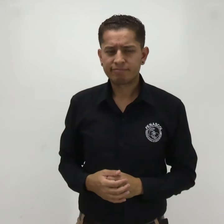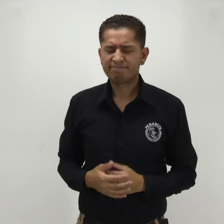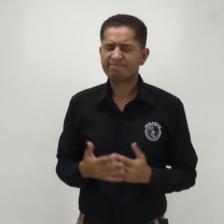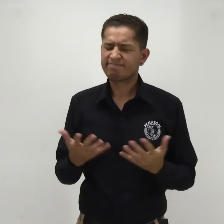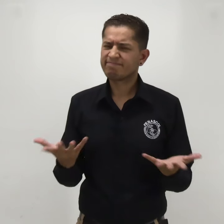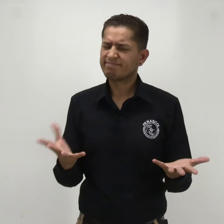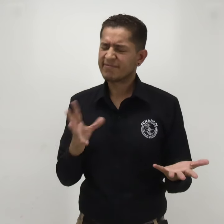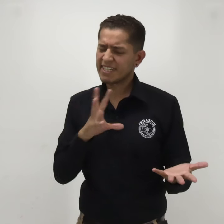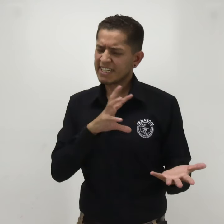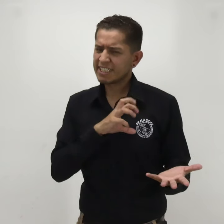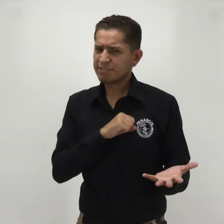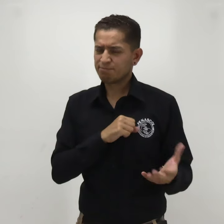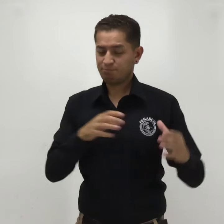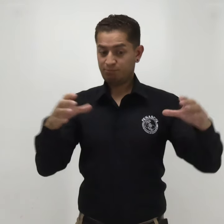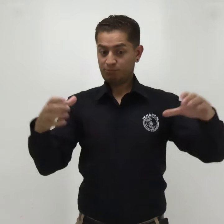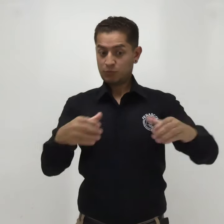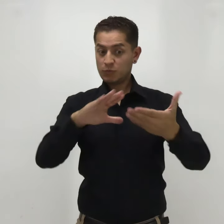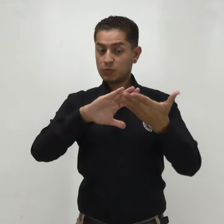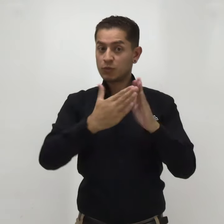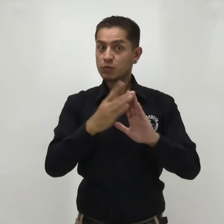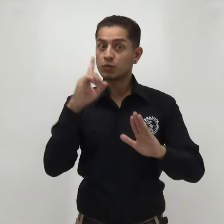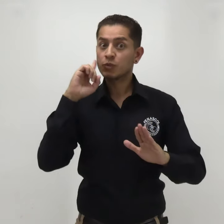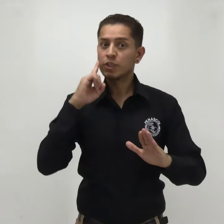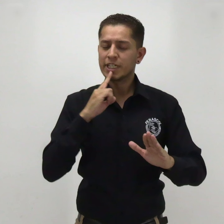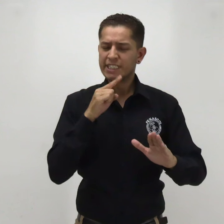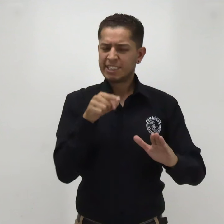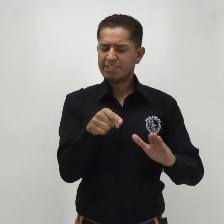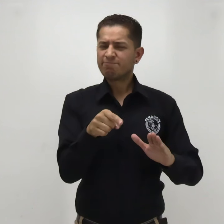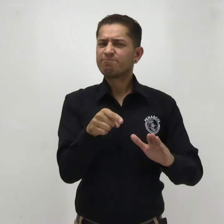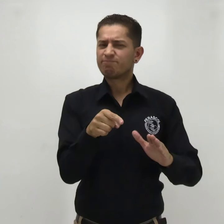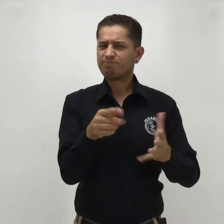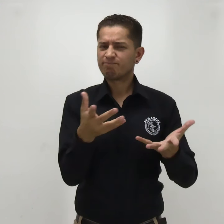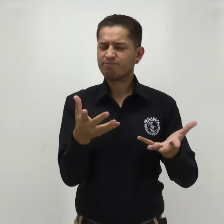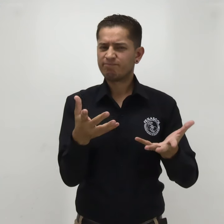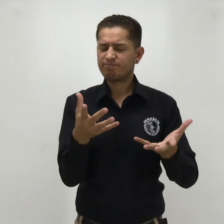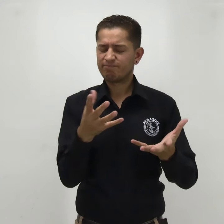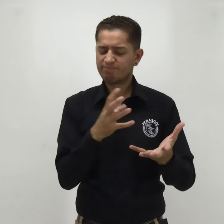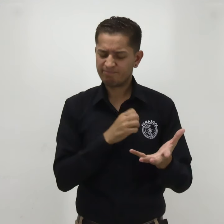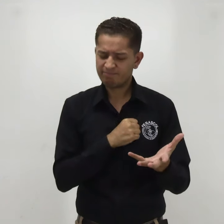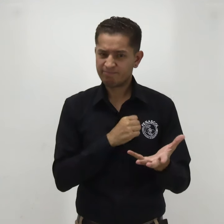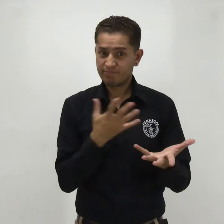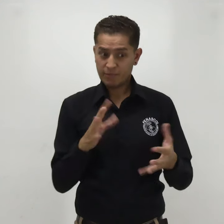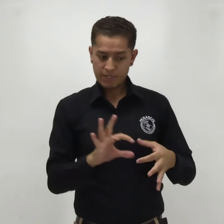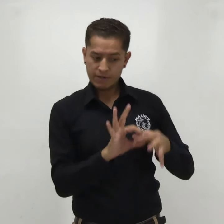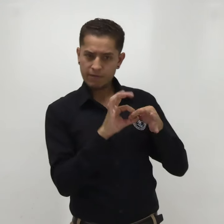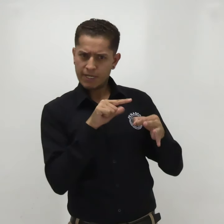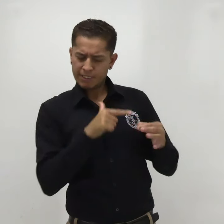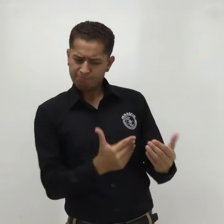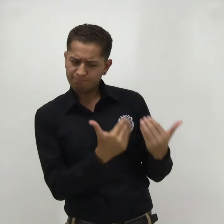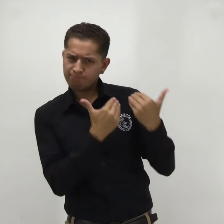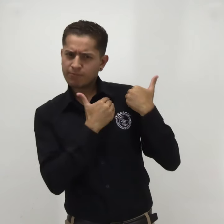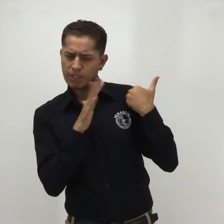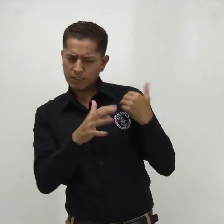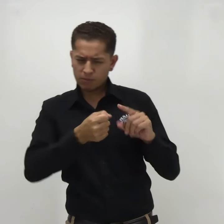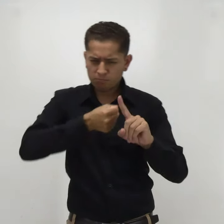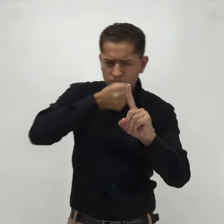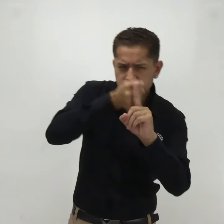Como comunidad sorda organizada, lamentamos que se dé información errada que